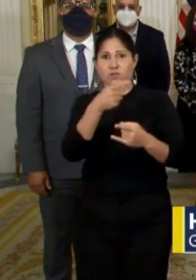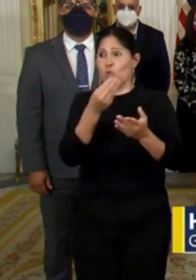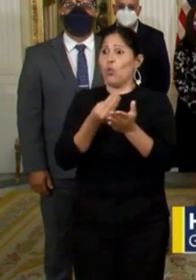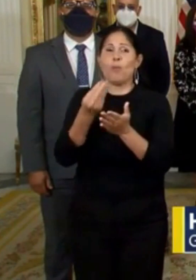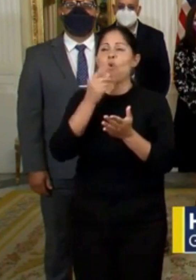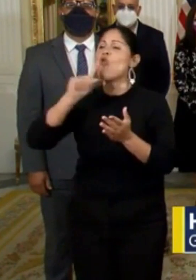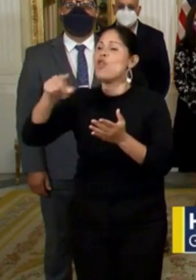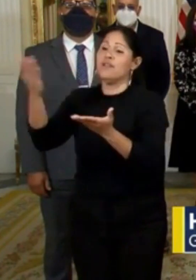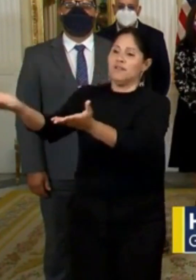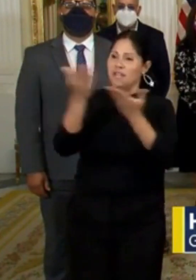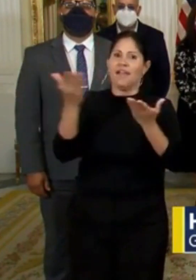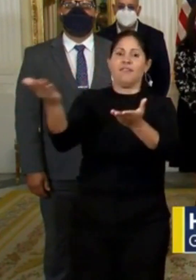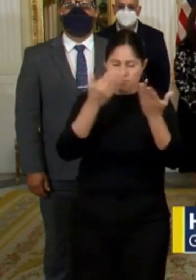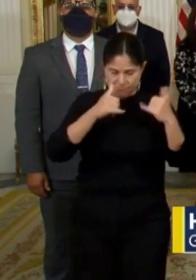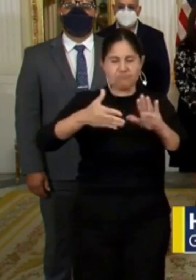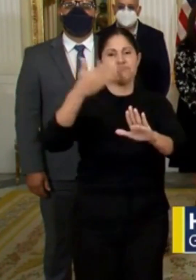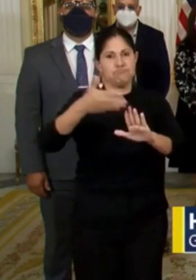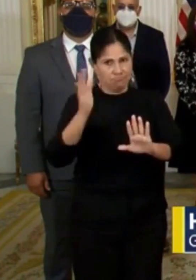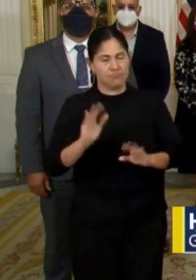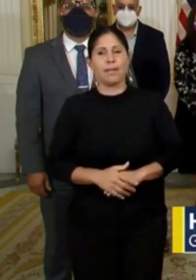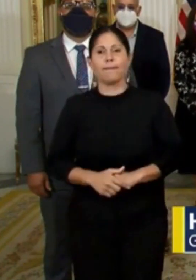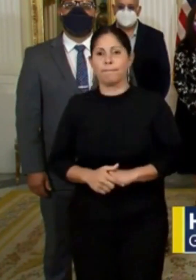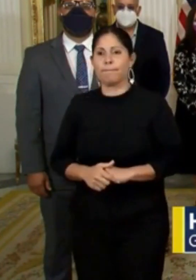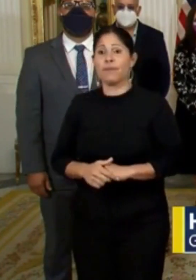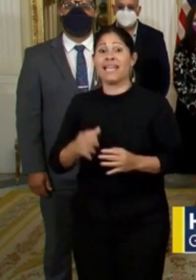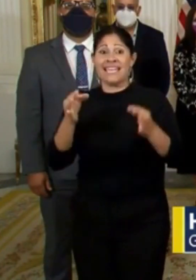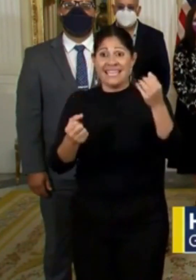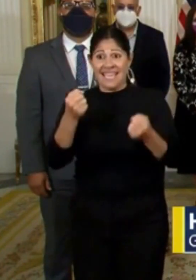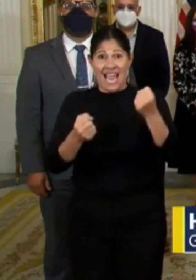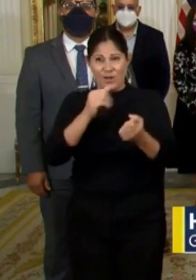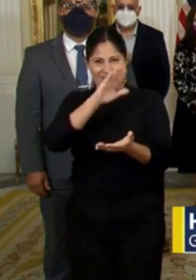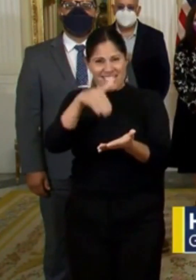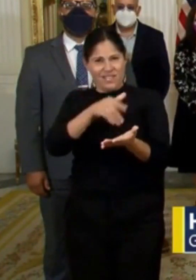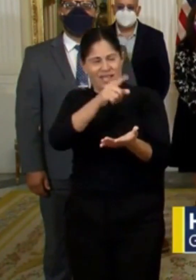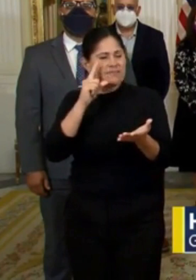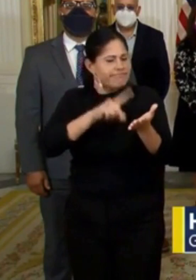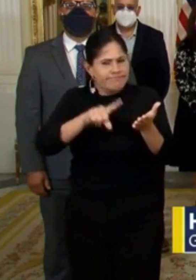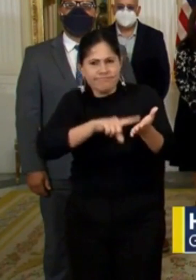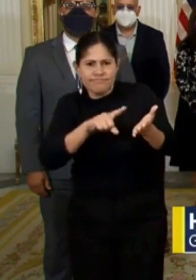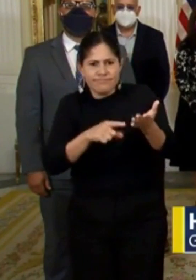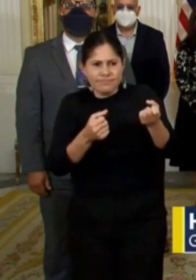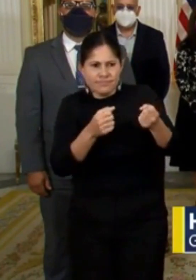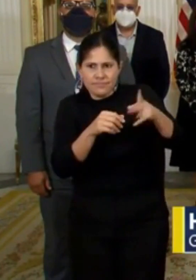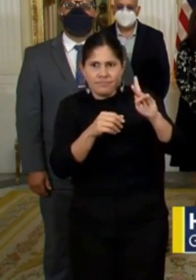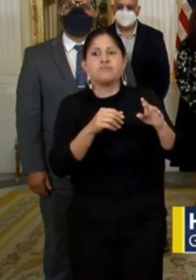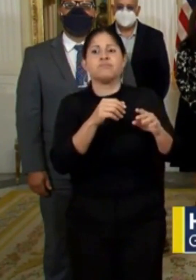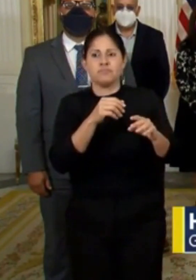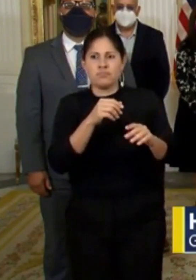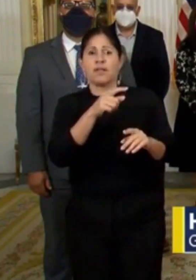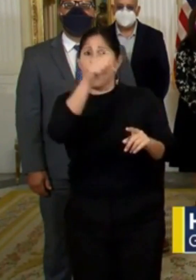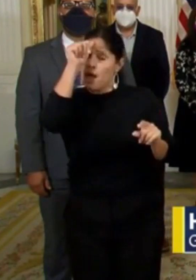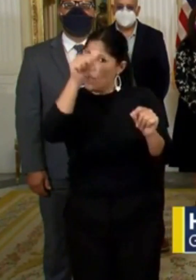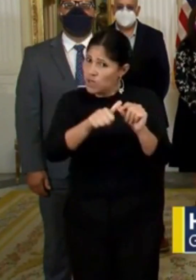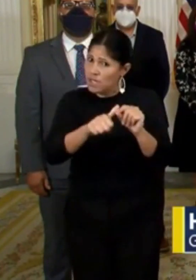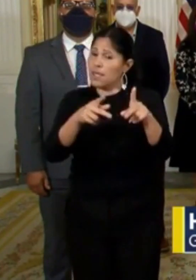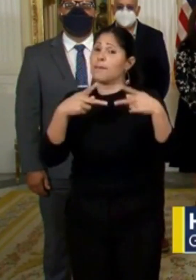mercancía, y los centros de inspección vehicular. Es importante aclarar que continúa vigente la